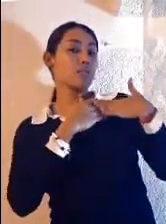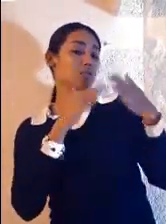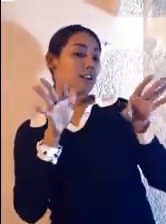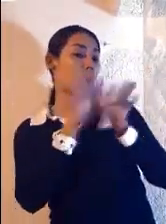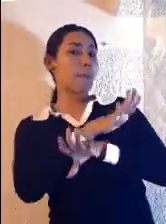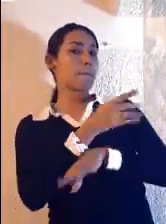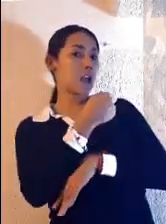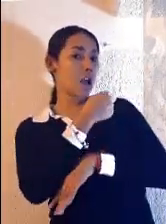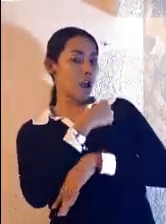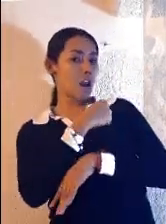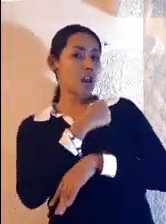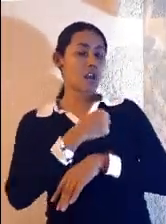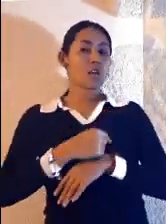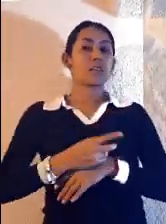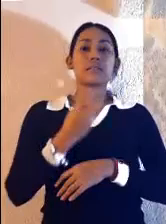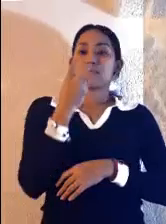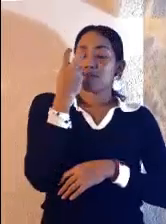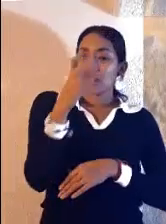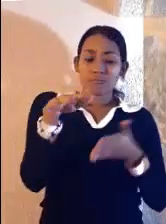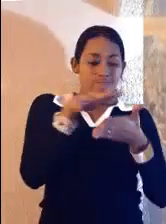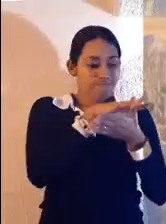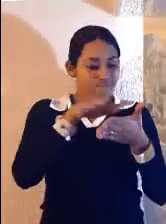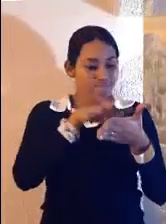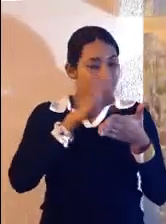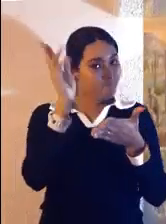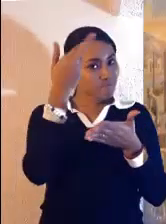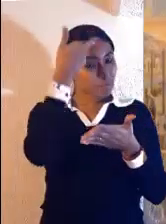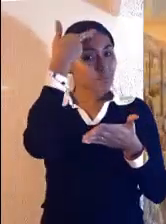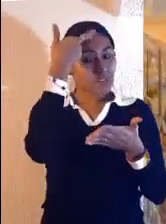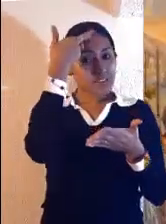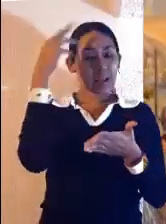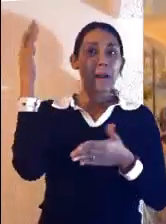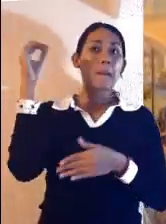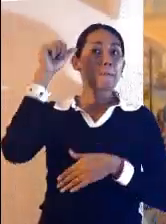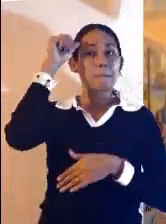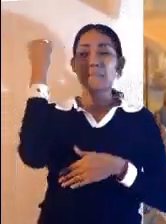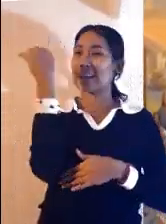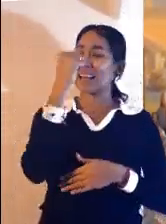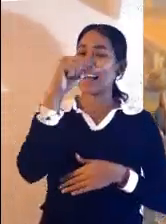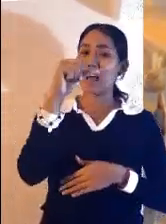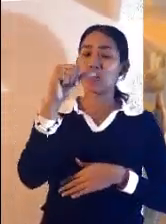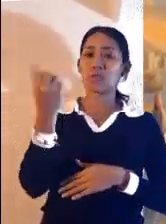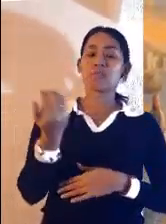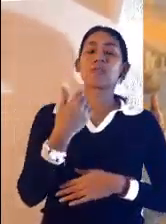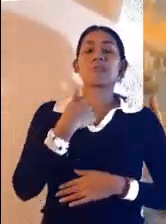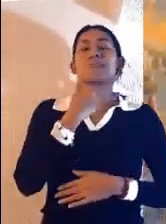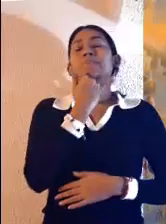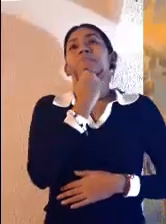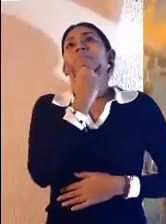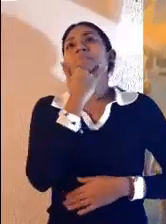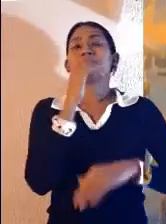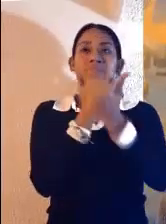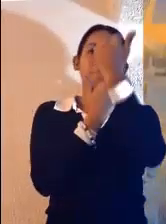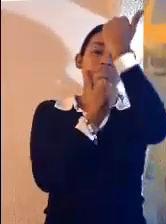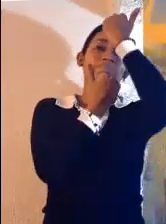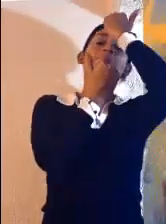Y Ezequiel en la primera lectura nos recordaba que si el pecador se arrepiente de los pecados cometidos,